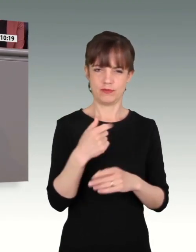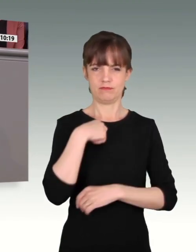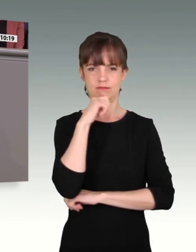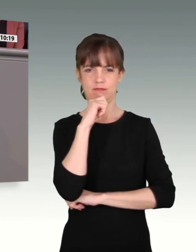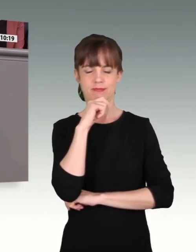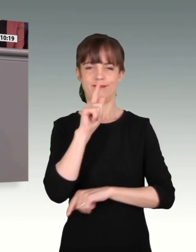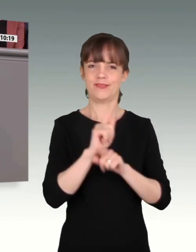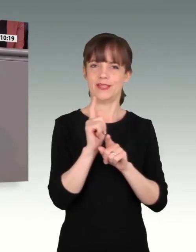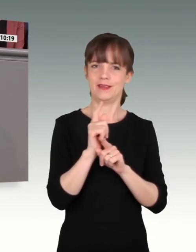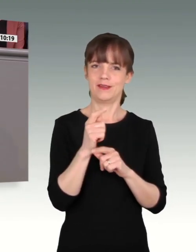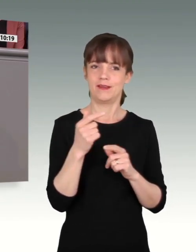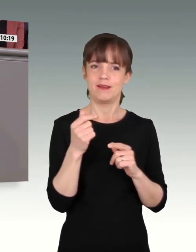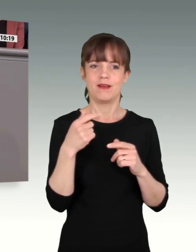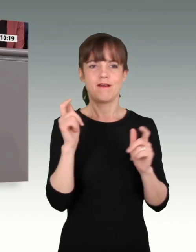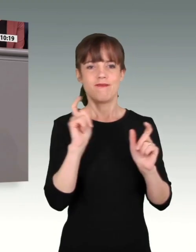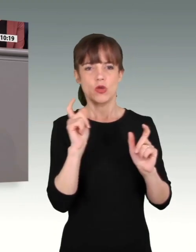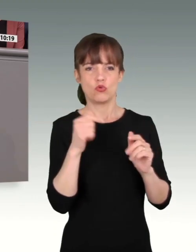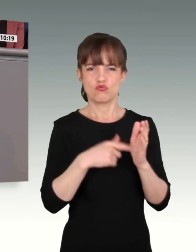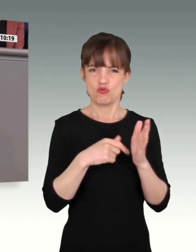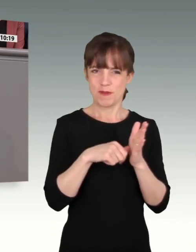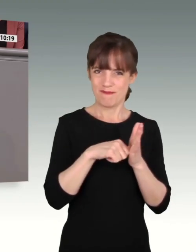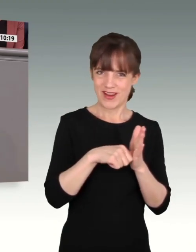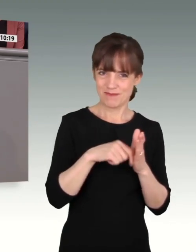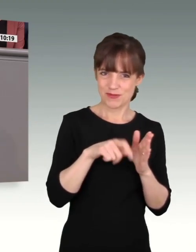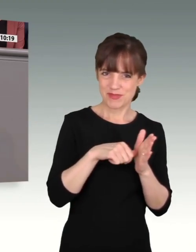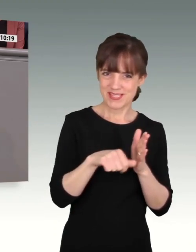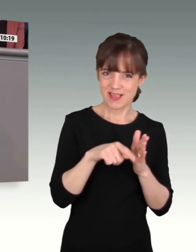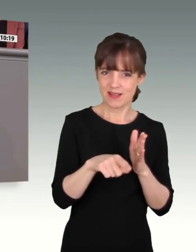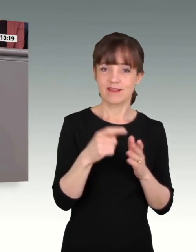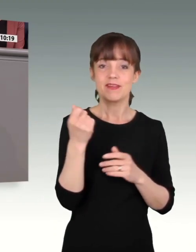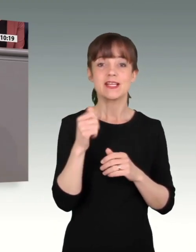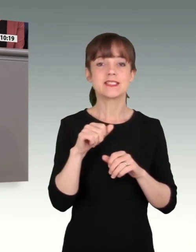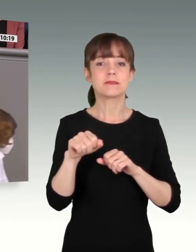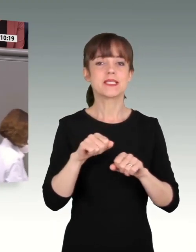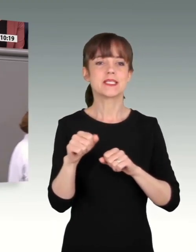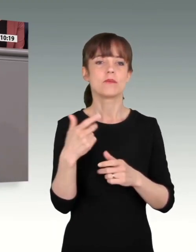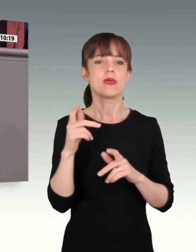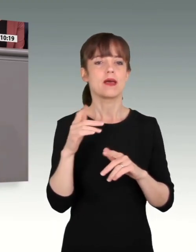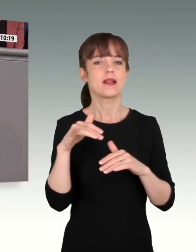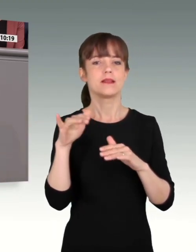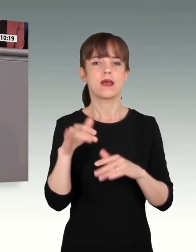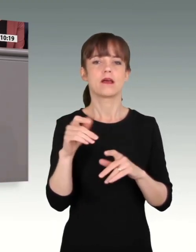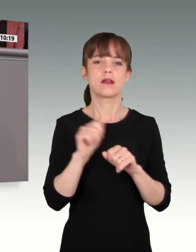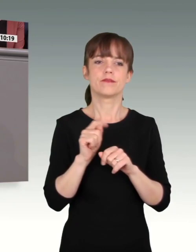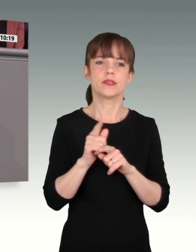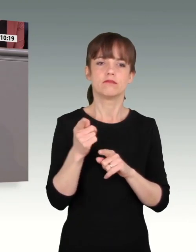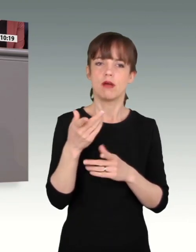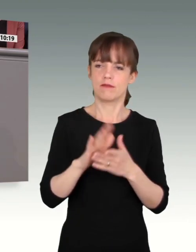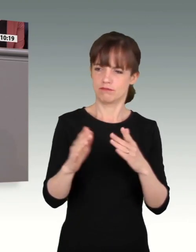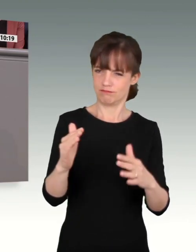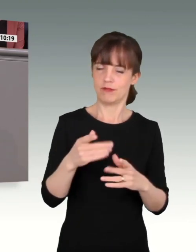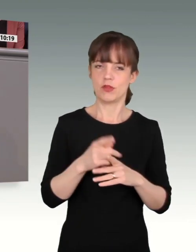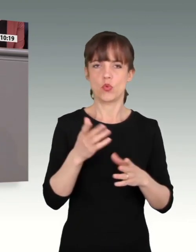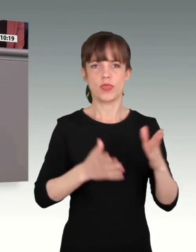unterhaltsam. Also die Union hatte in der mittelfristigen Finanzplanung der letzten Bundesregierung, waren für dieses Jahr 46 Milliarden und ein paar